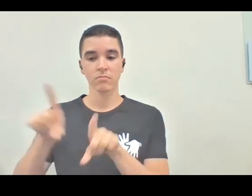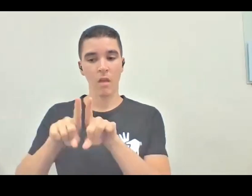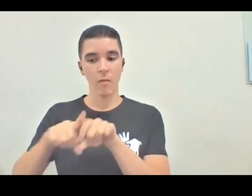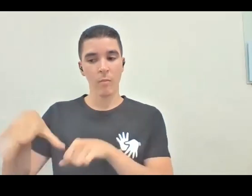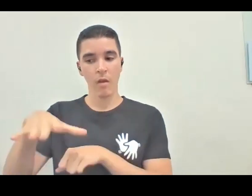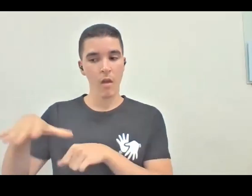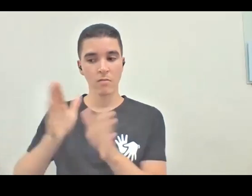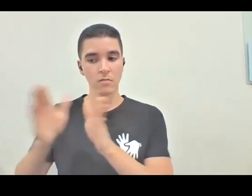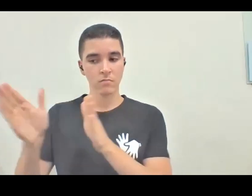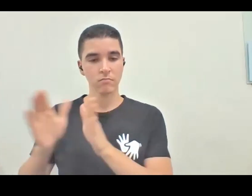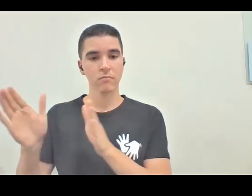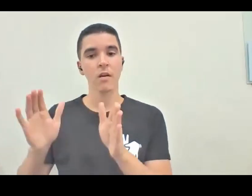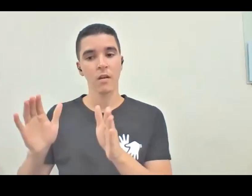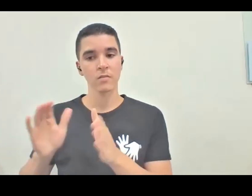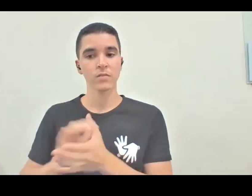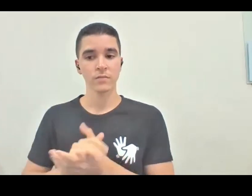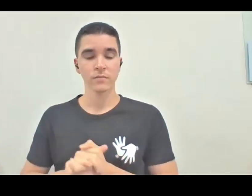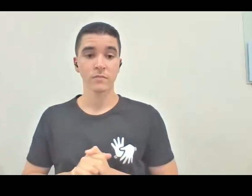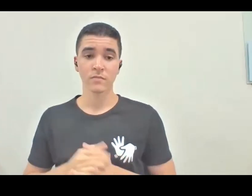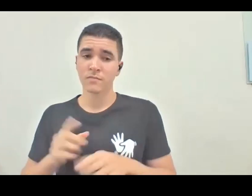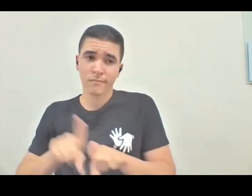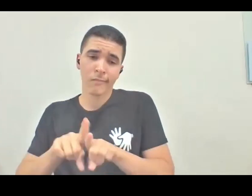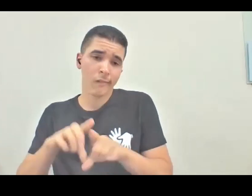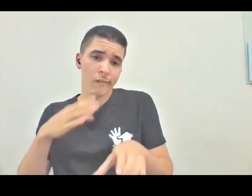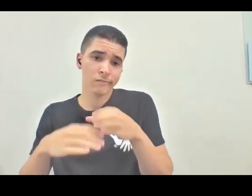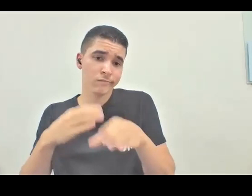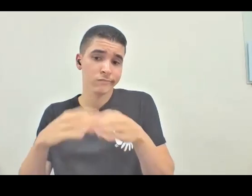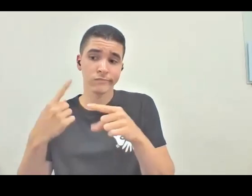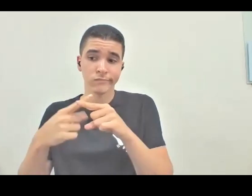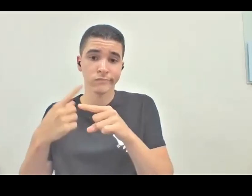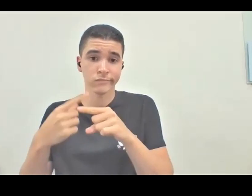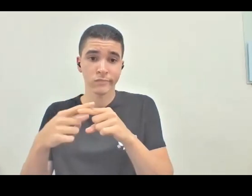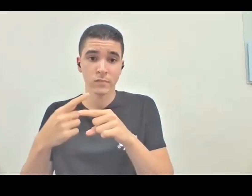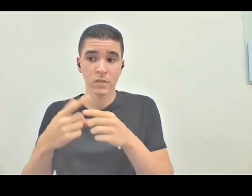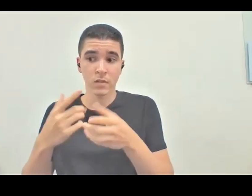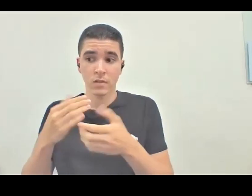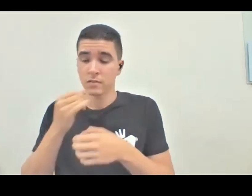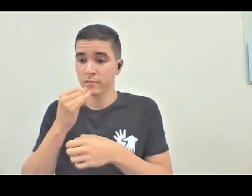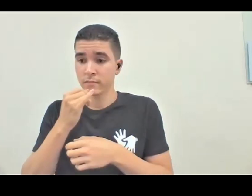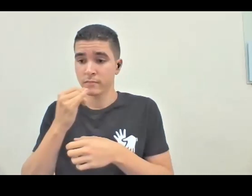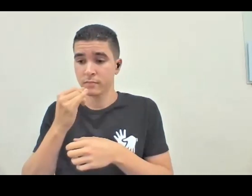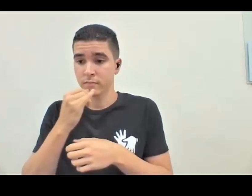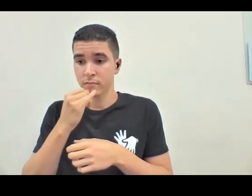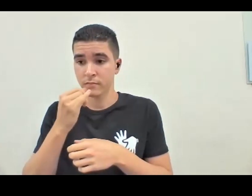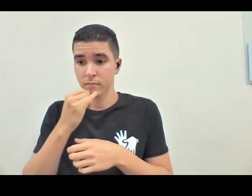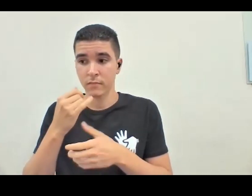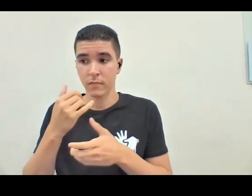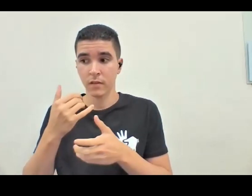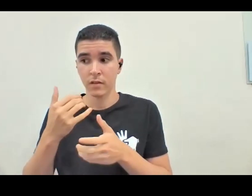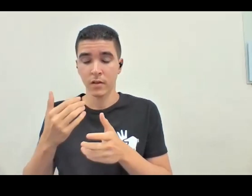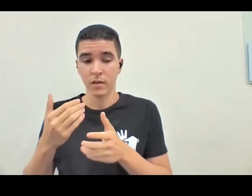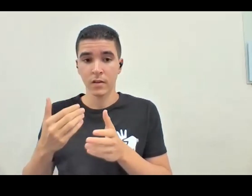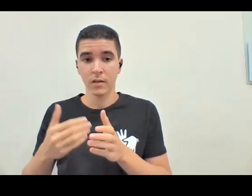um todo, né, assim, exato, e para a comunicação, desocupa, né, algumas pessoas que não tem que ser desocupadas e nem